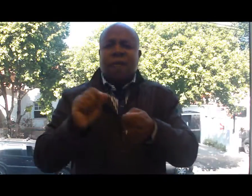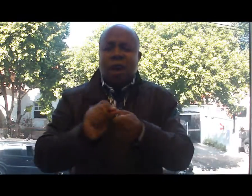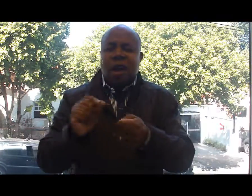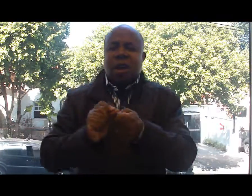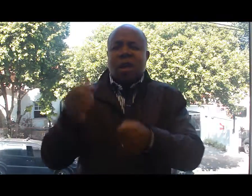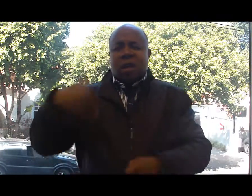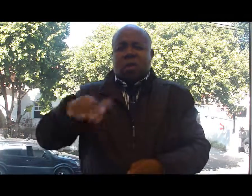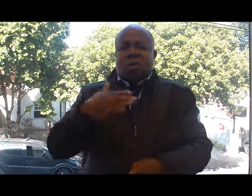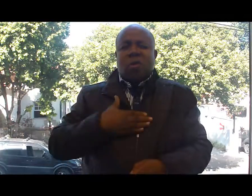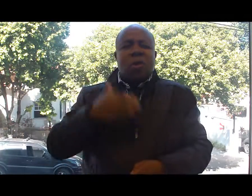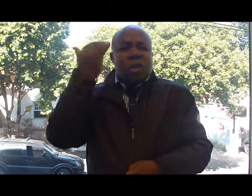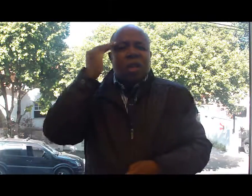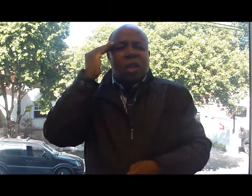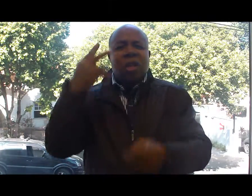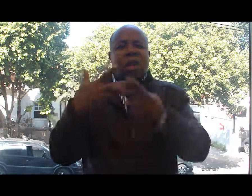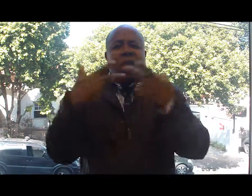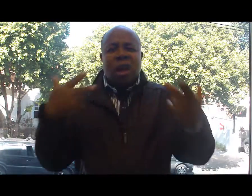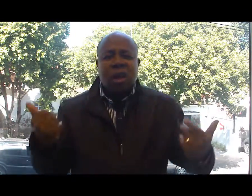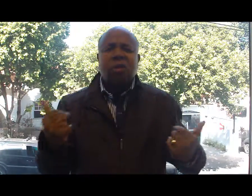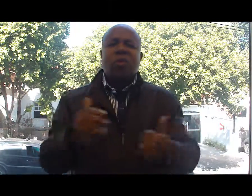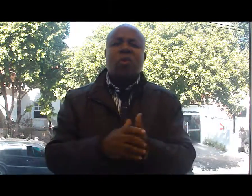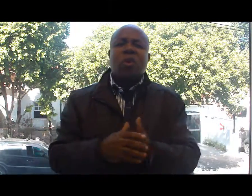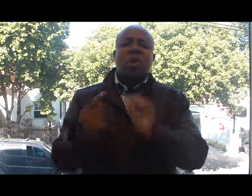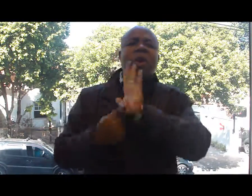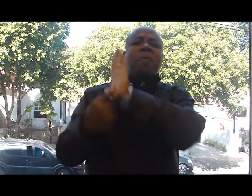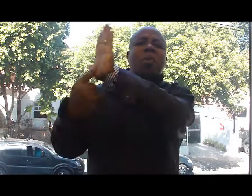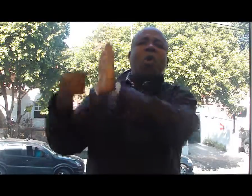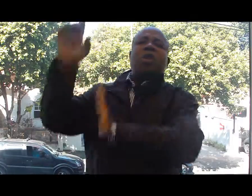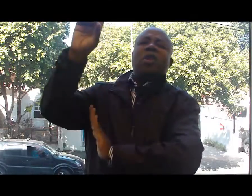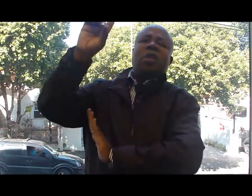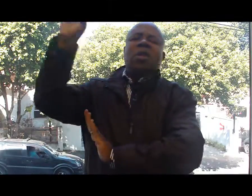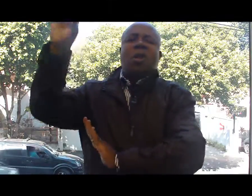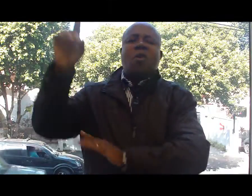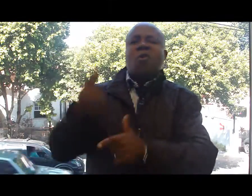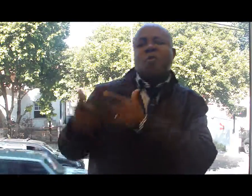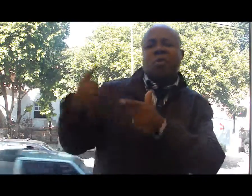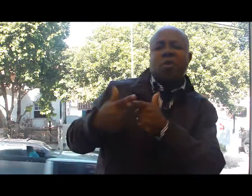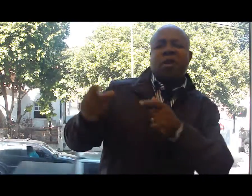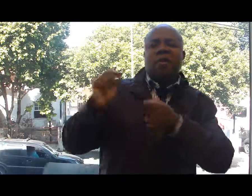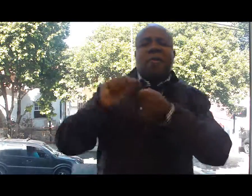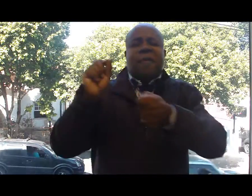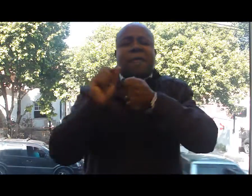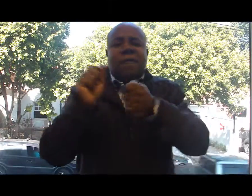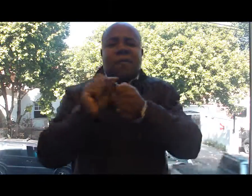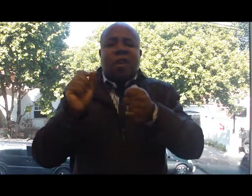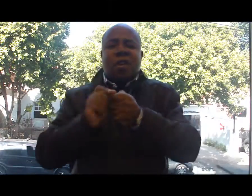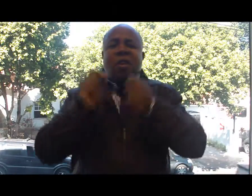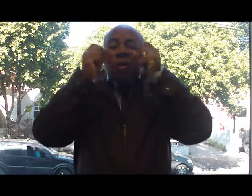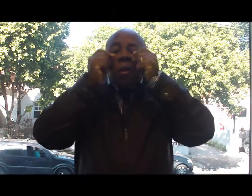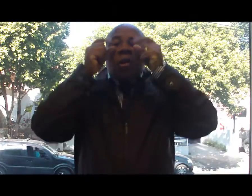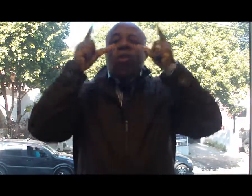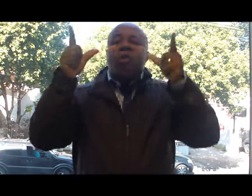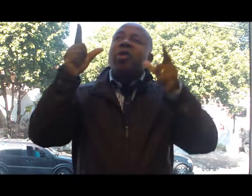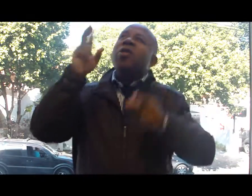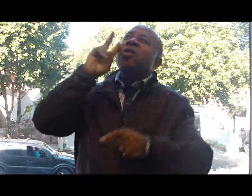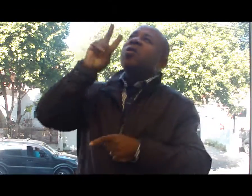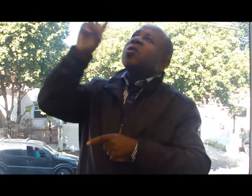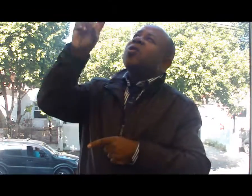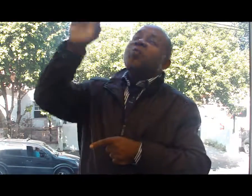As crises nos fazem chegar de um modo diferente e na maioria das vezes até mostrar quem é o nosso Deus. As